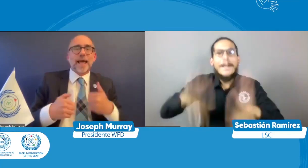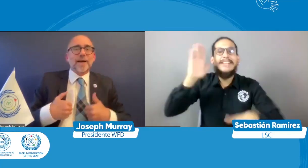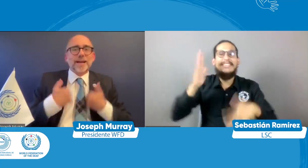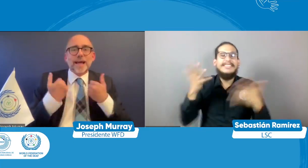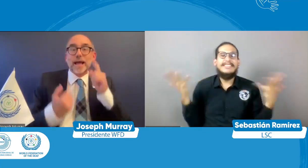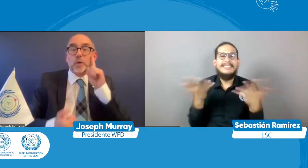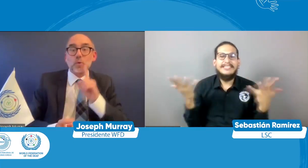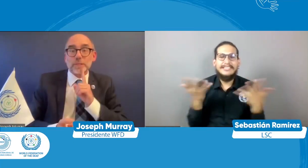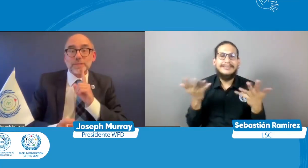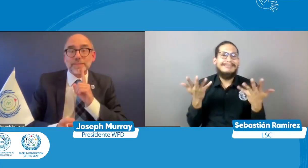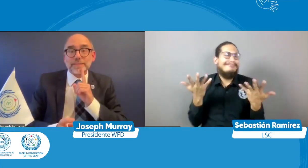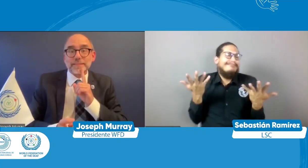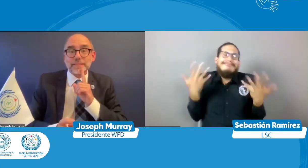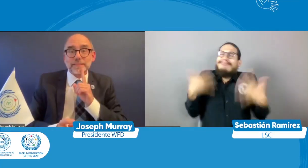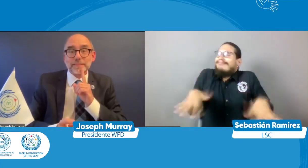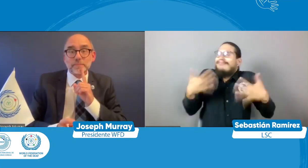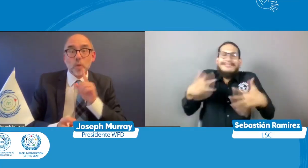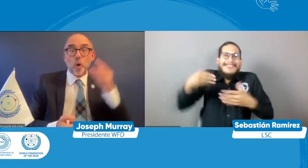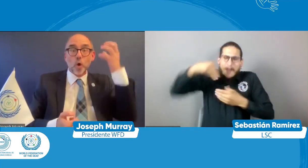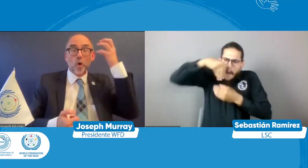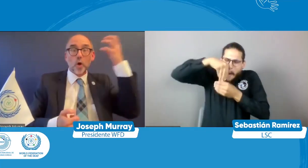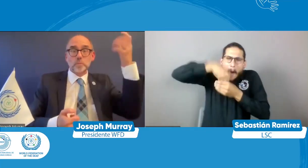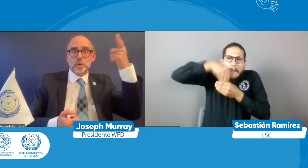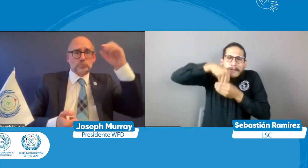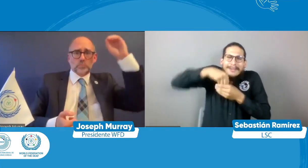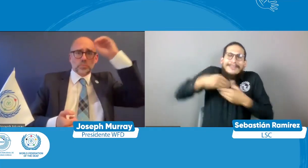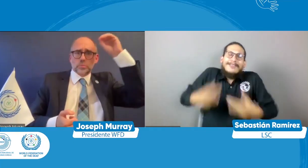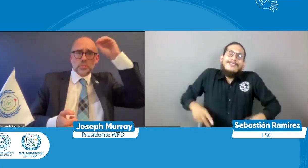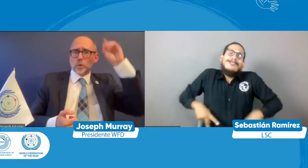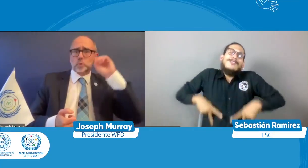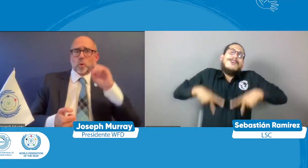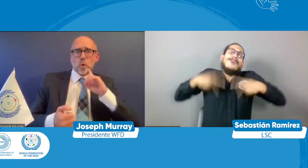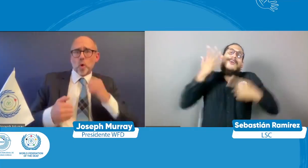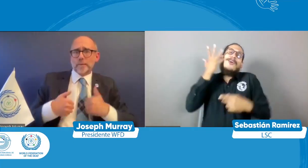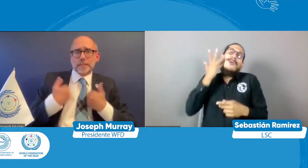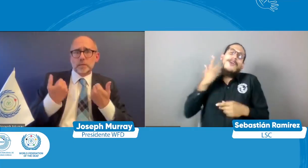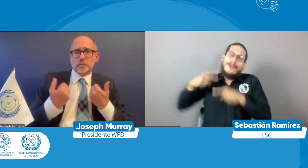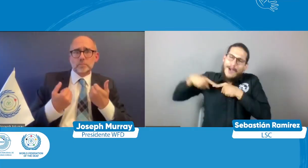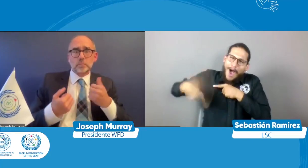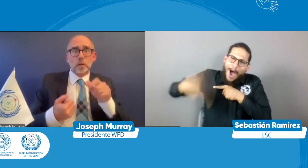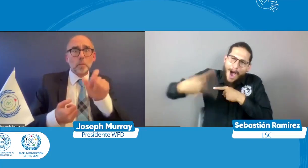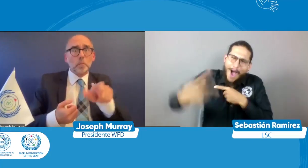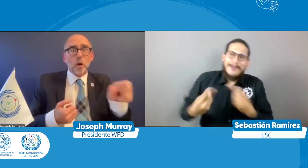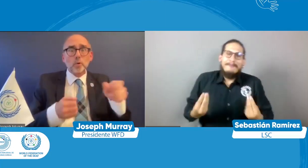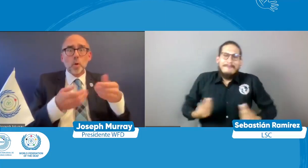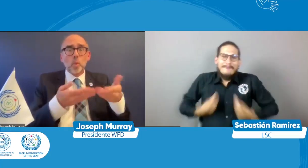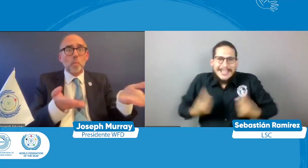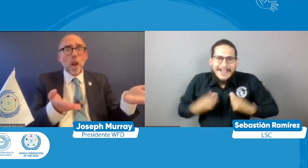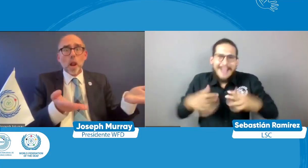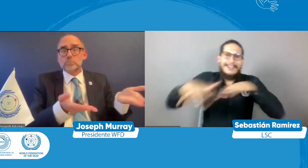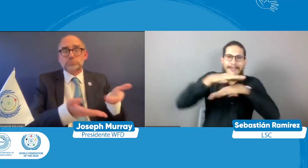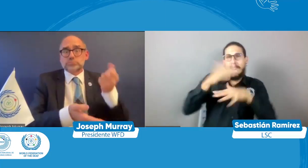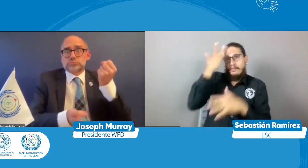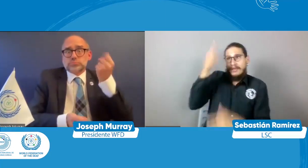personas sordas es a que se apropien de lo que es la convención porque muchas veces los mismos gobiernos no la conocen